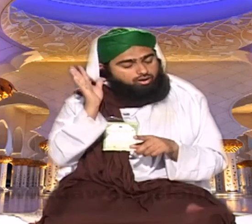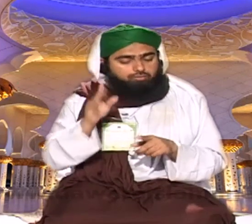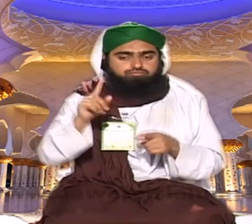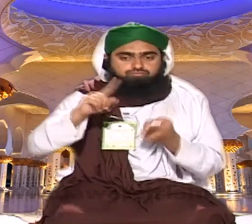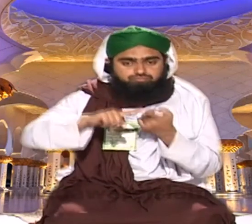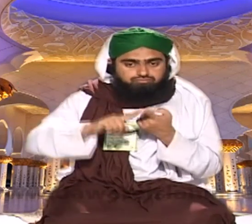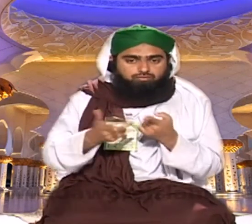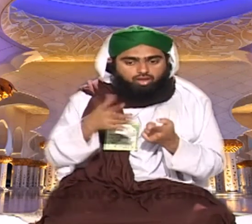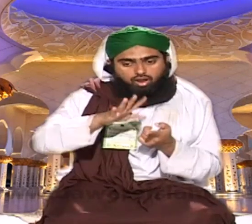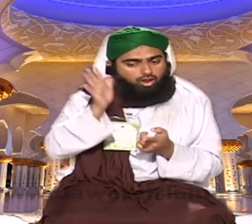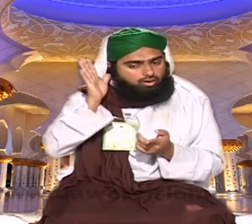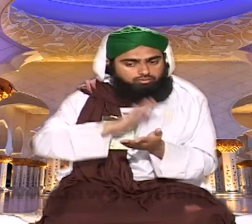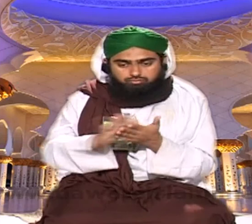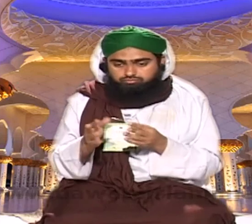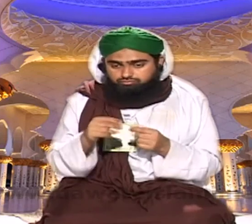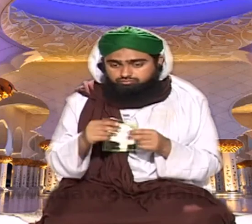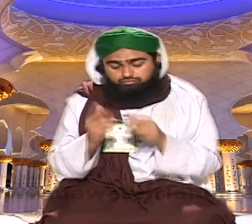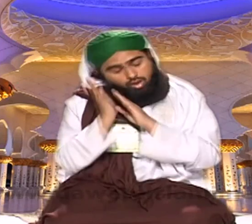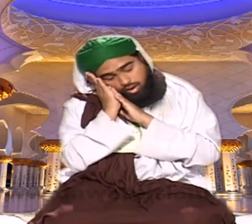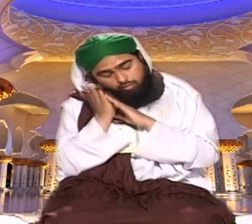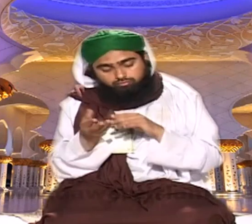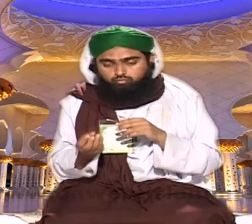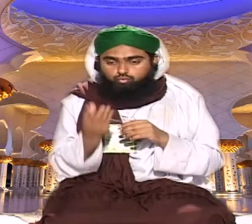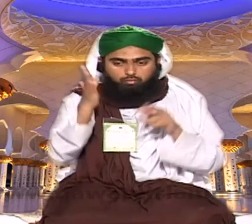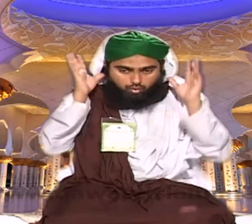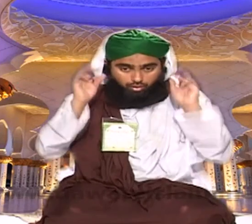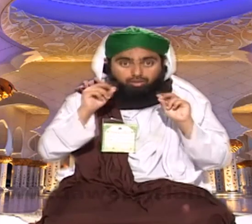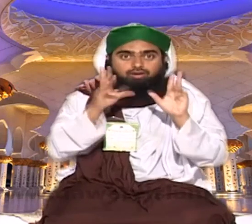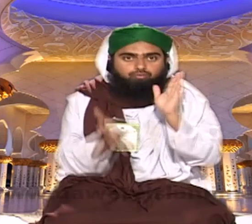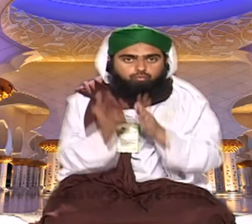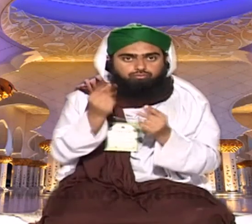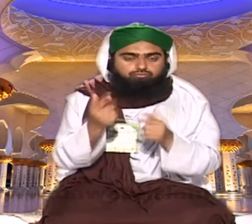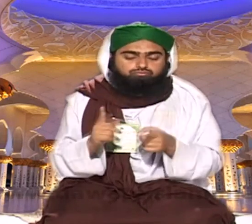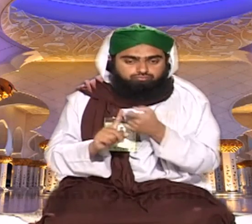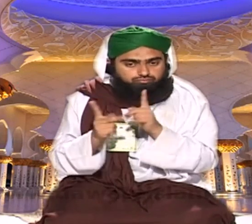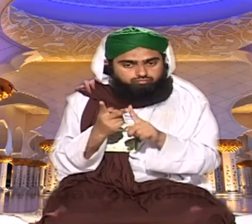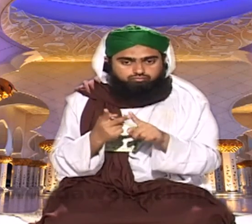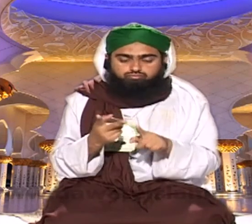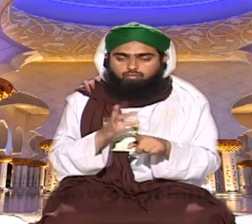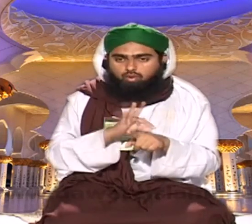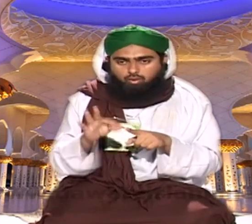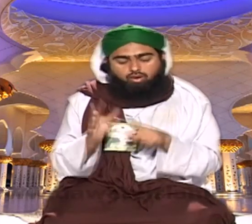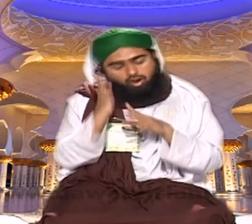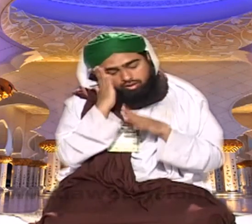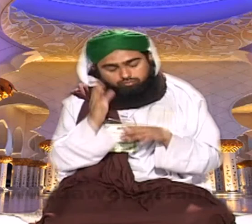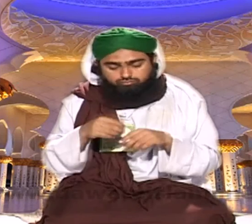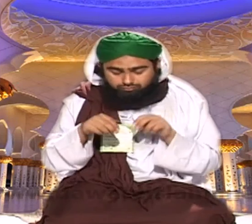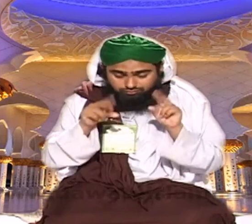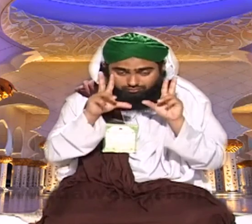چاہیے کہ عشاء پڑھتے ہی وہ سو جائے اور مرد وزائب بھی نہیں کر سکتے نماز فرض ہے باقی تو معاملات جو